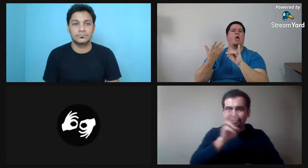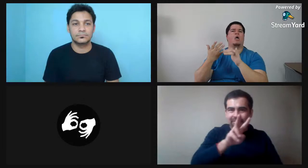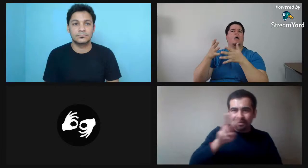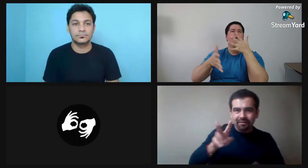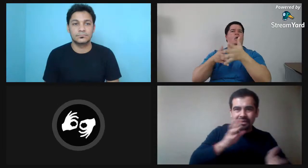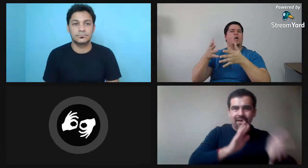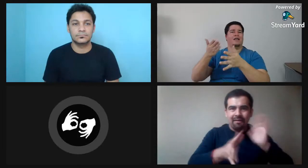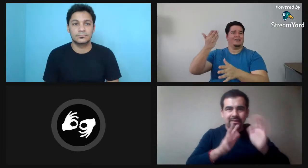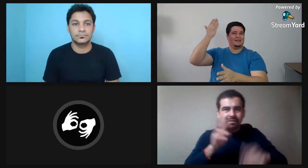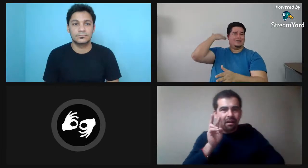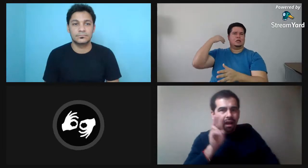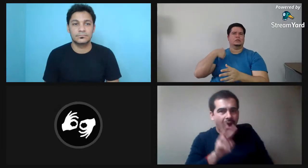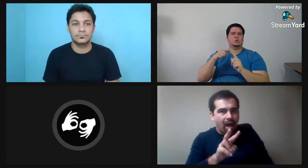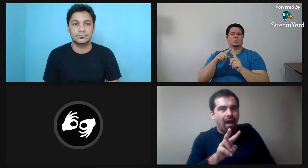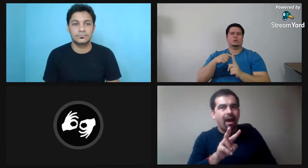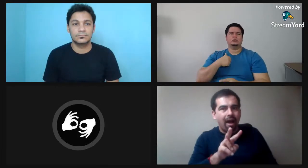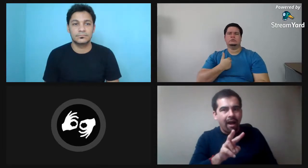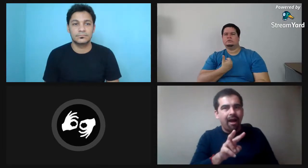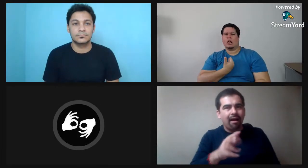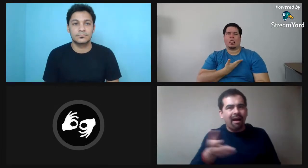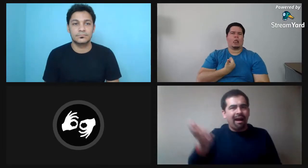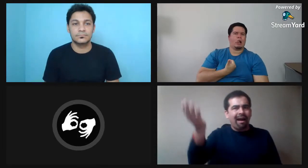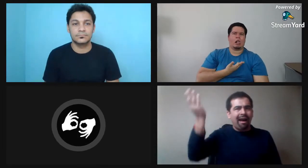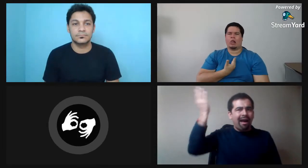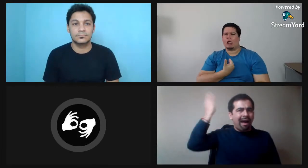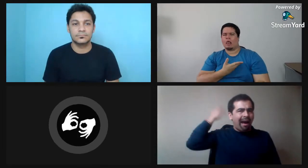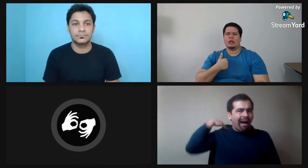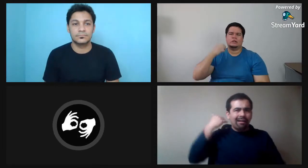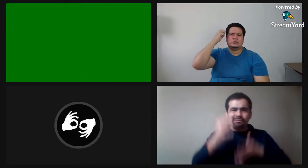y era un festival de poesía vernáculo visual en lengua de señas